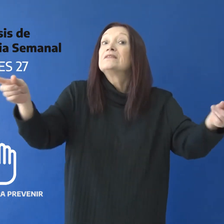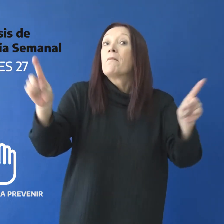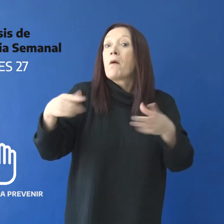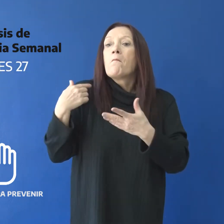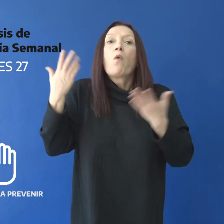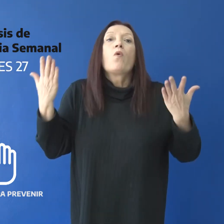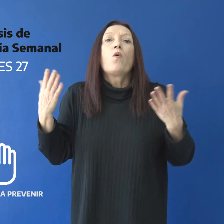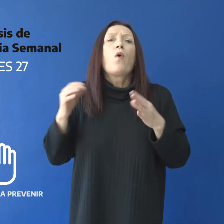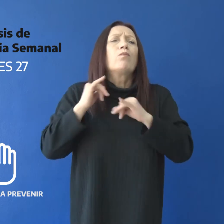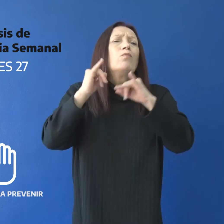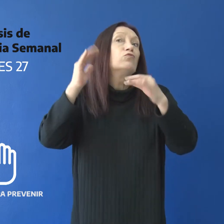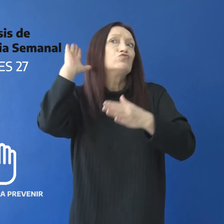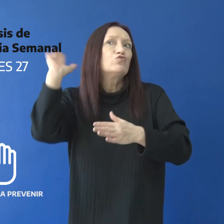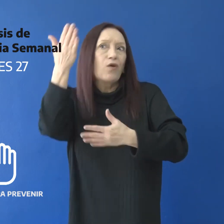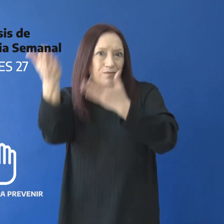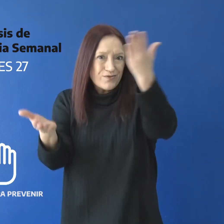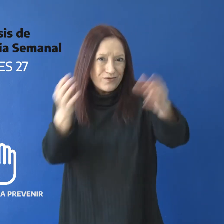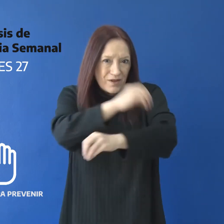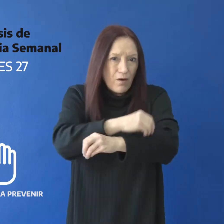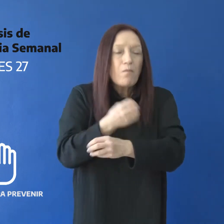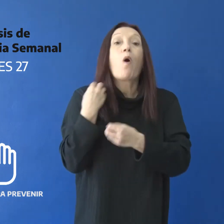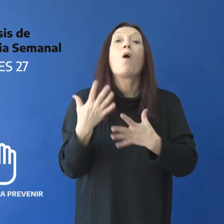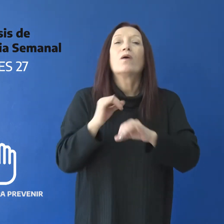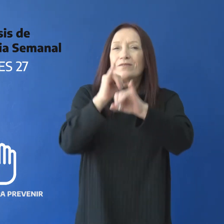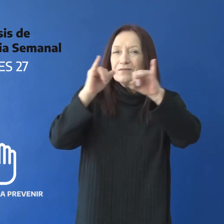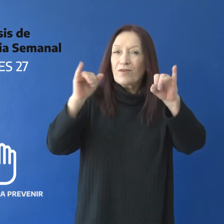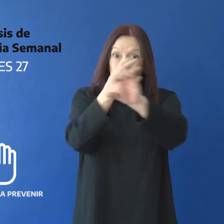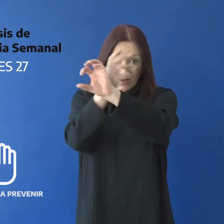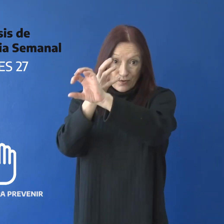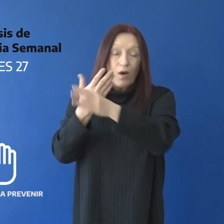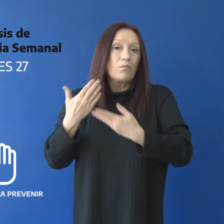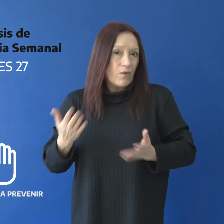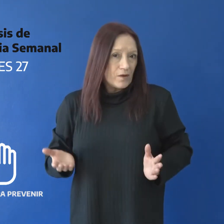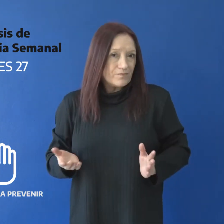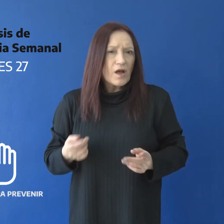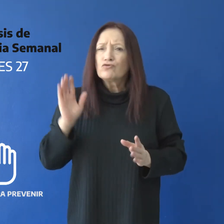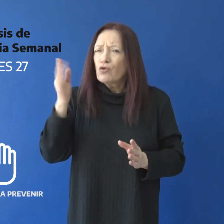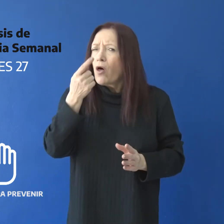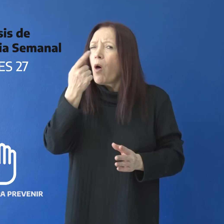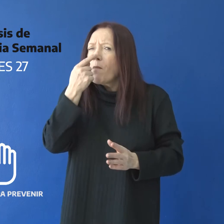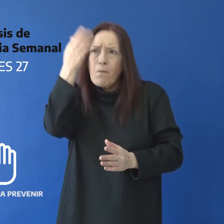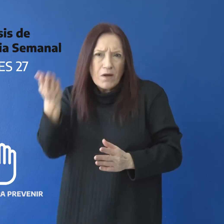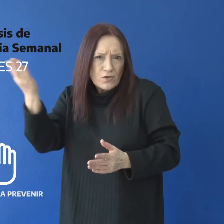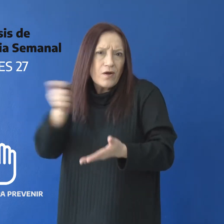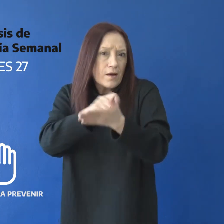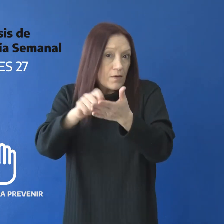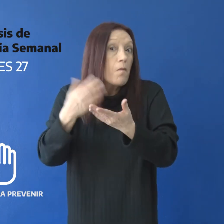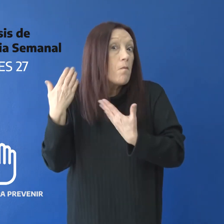ha logrado llegar a diferentes ciudadanos a través de la publicidad virtual. Quienes deseen inscribirse pueden